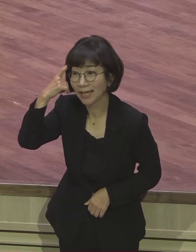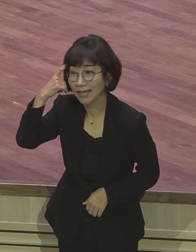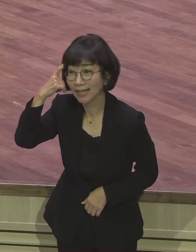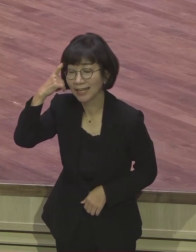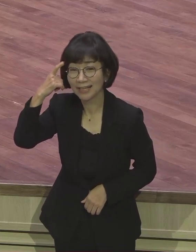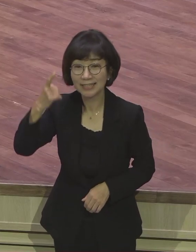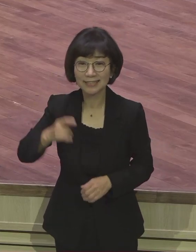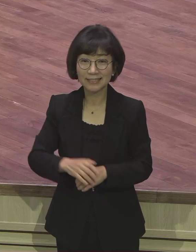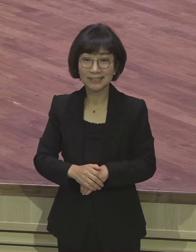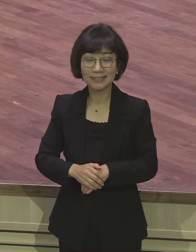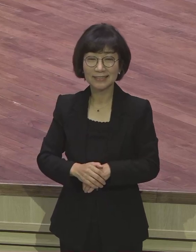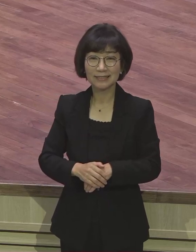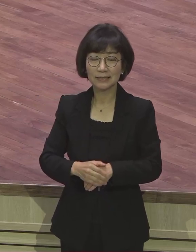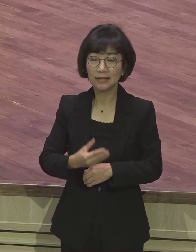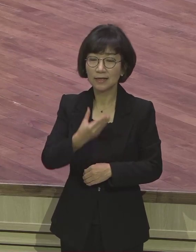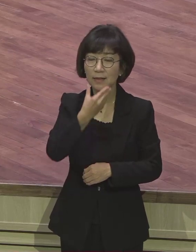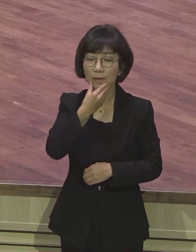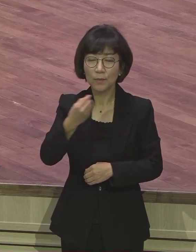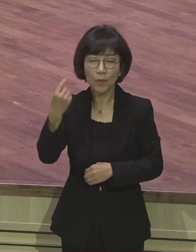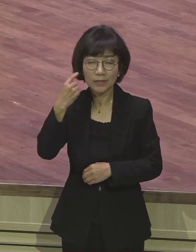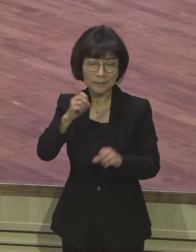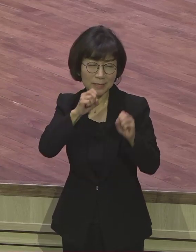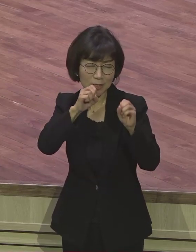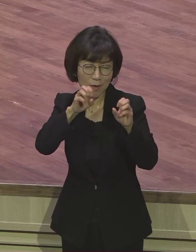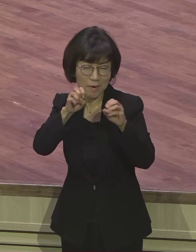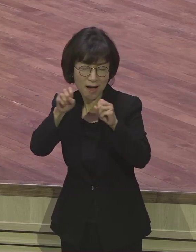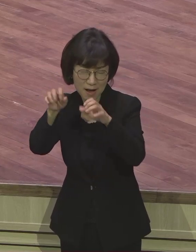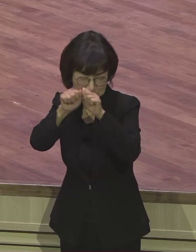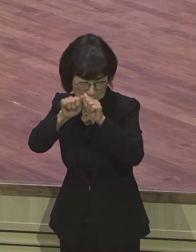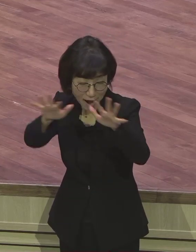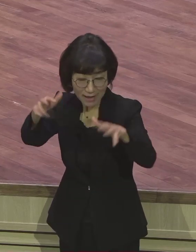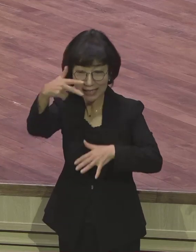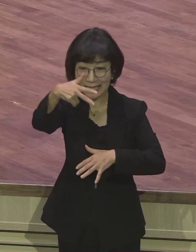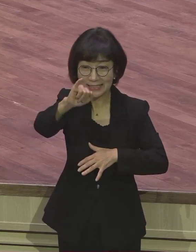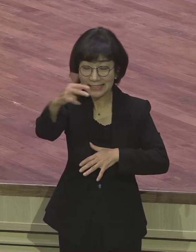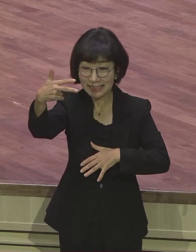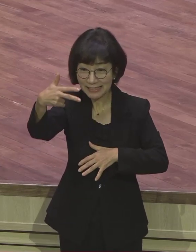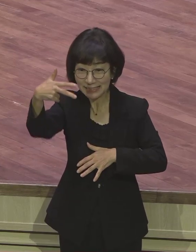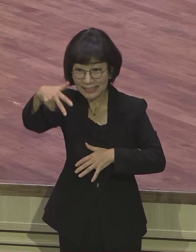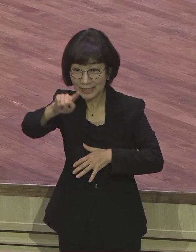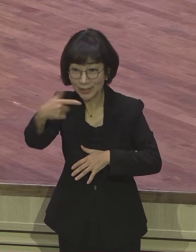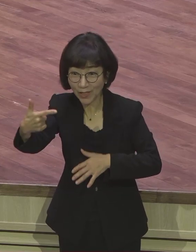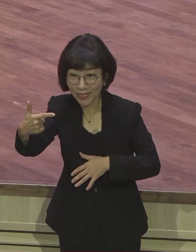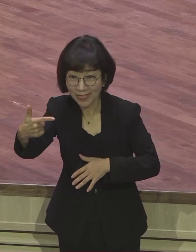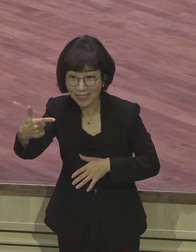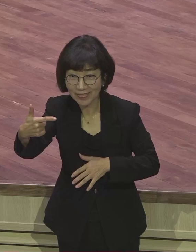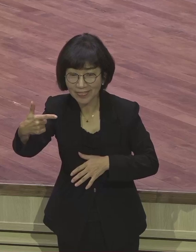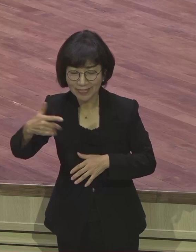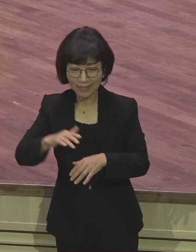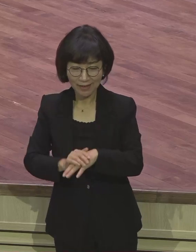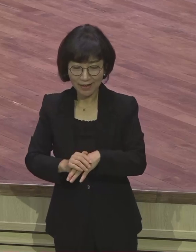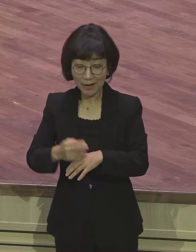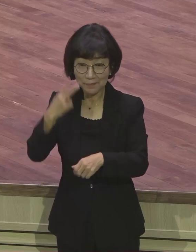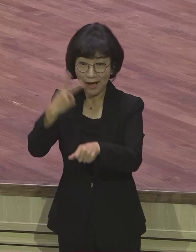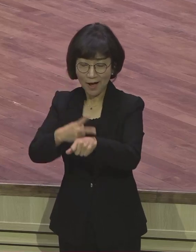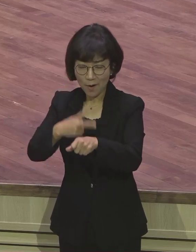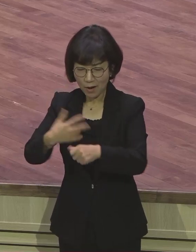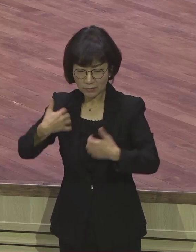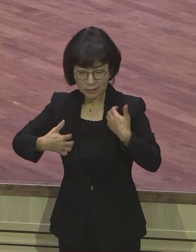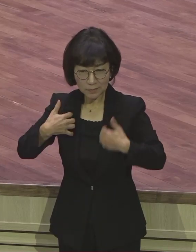복음 전파의 진전이었다. 그렇게 말하였어요. 바울이 기뻐하는 것은 기뻄의